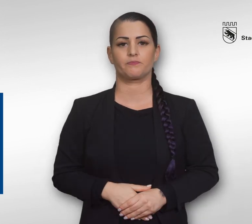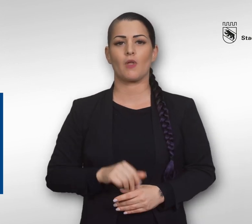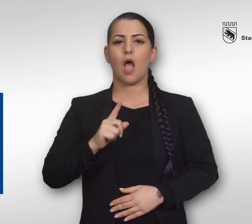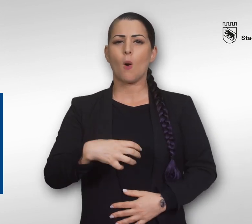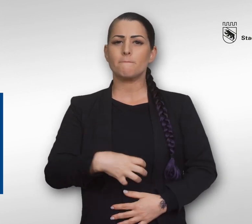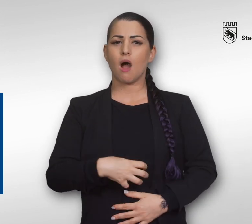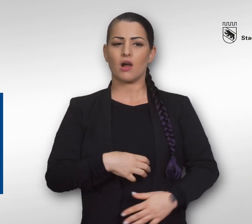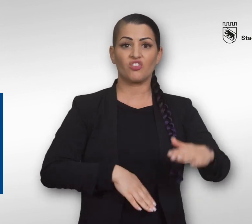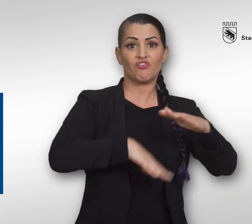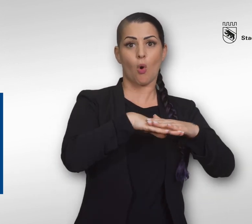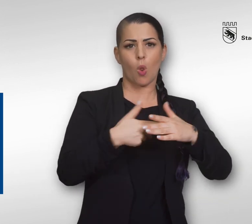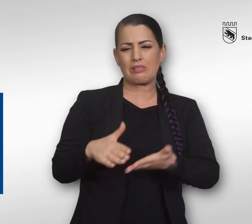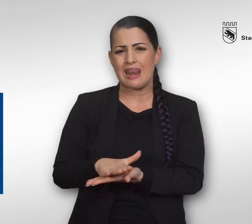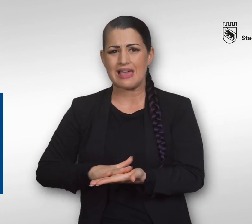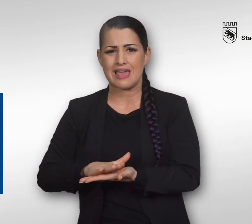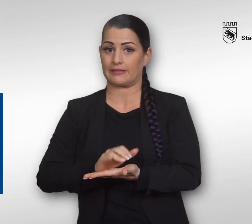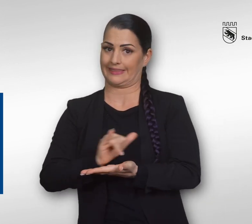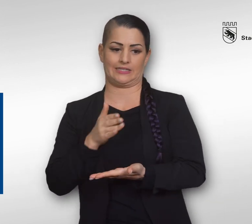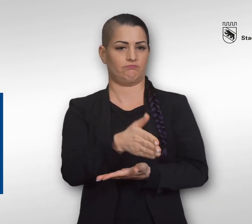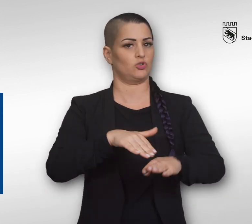Nie mit vollem oder ganz leerem Magen schwimmen.